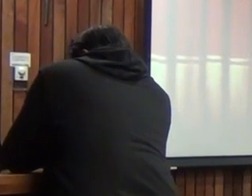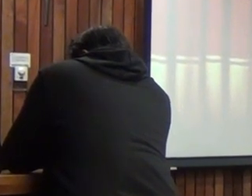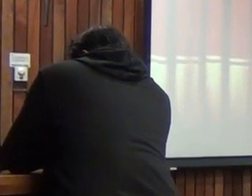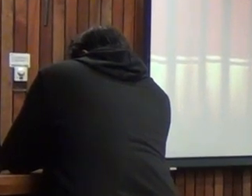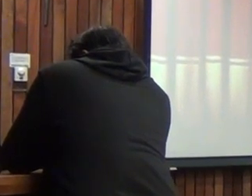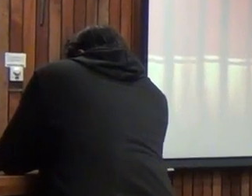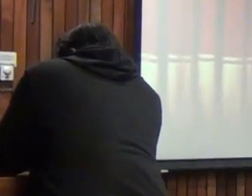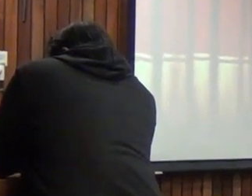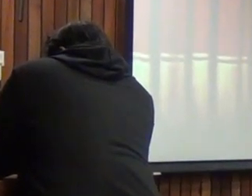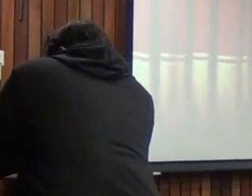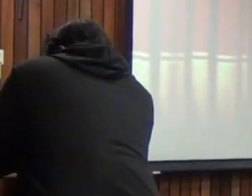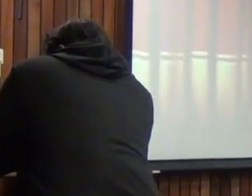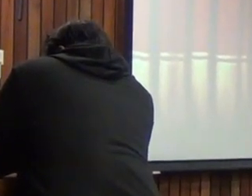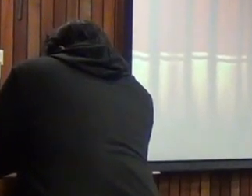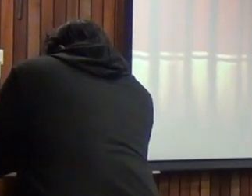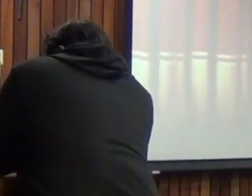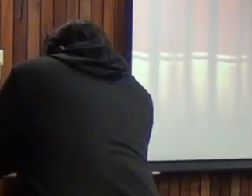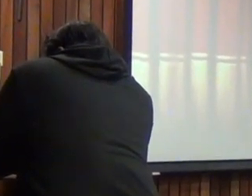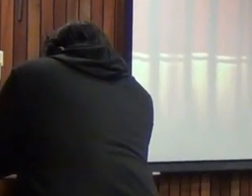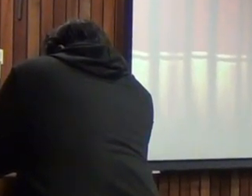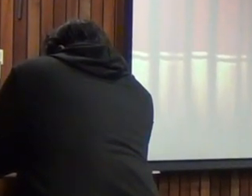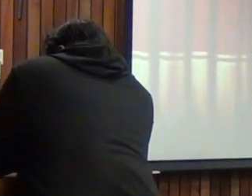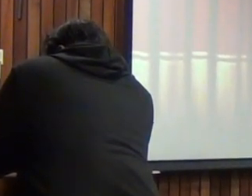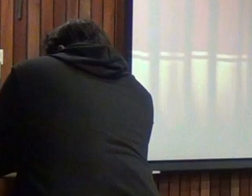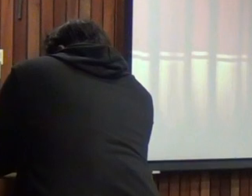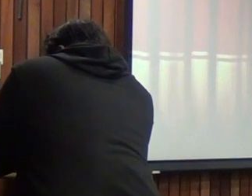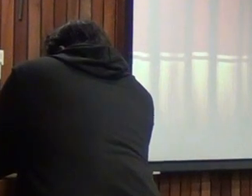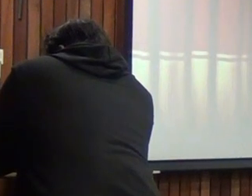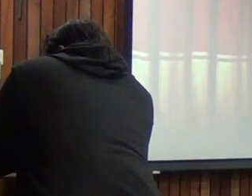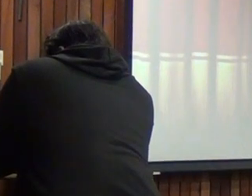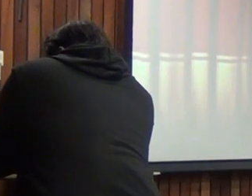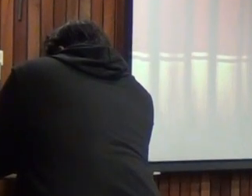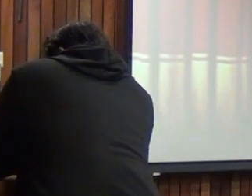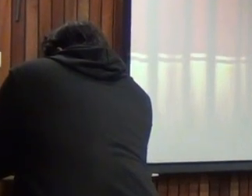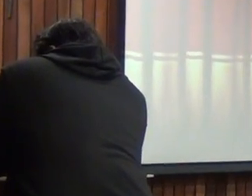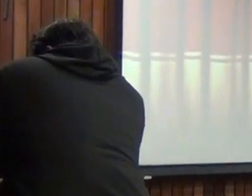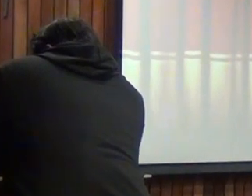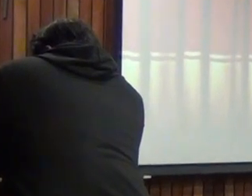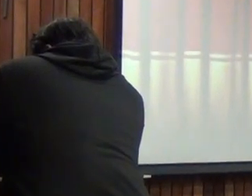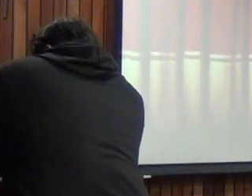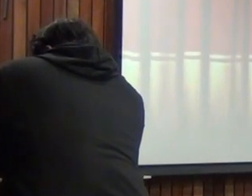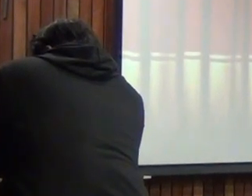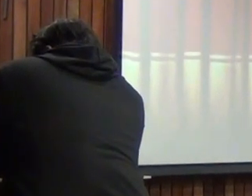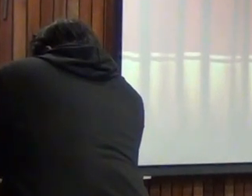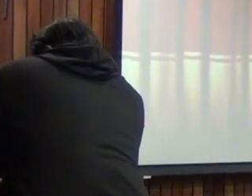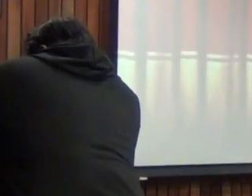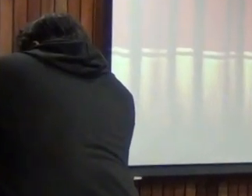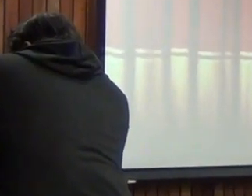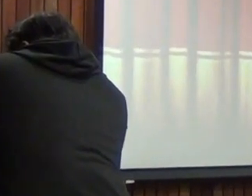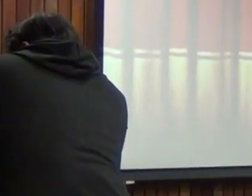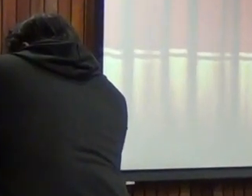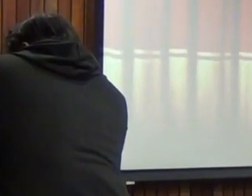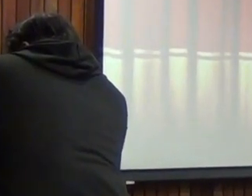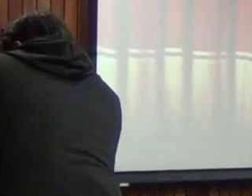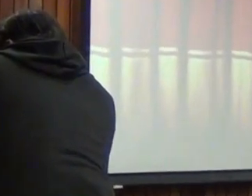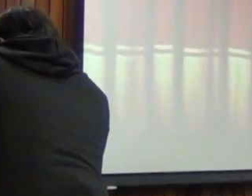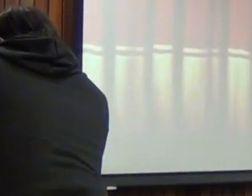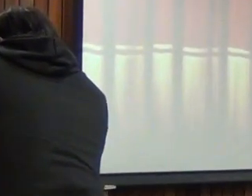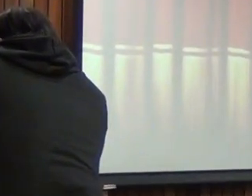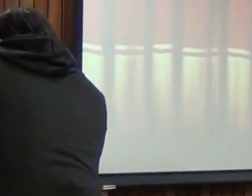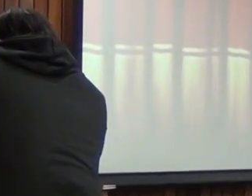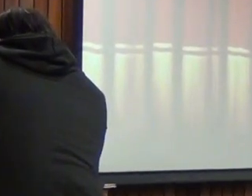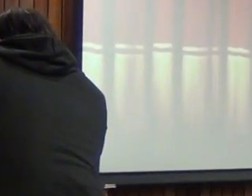inmigrante finlandés le va a salir seguro con 20 puntos más de 6 que cualquier chileno incluso con la versión del WIS 5 traducida al inglés